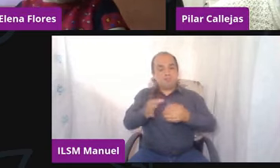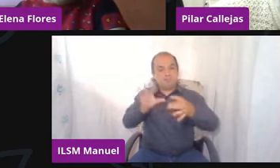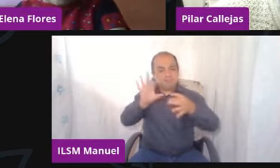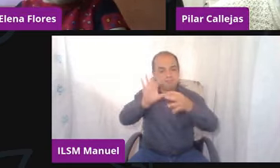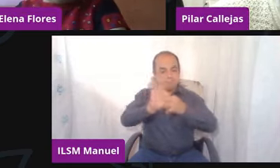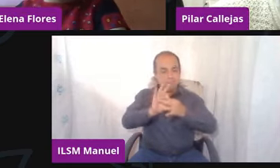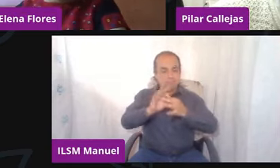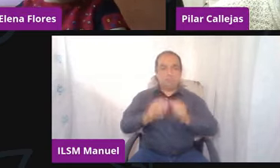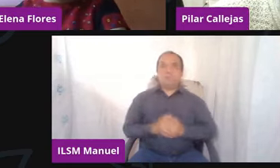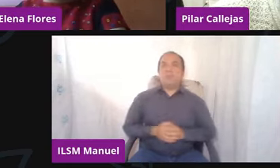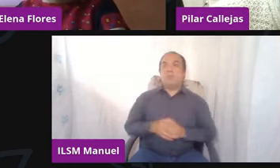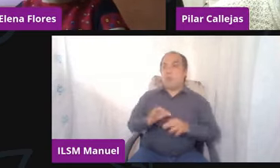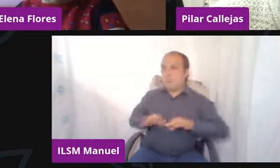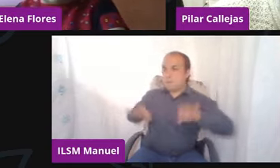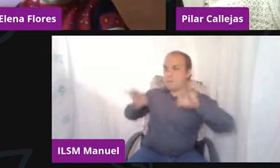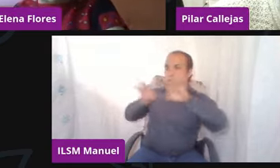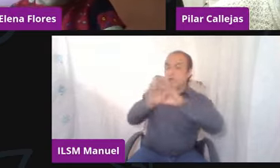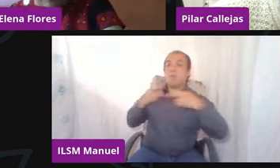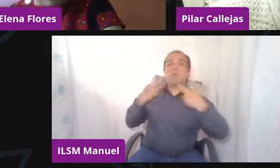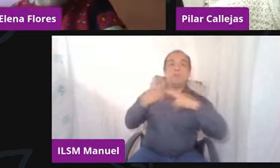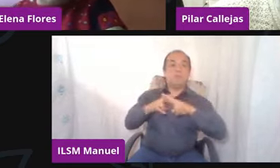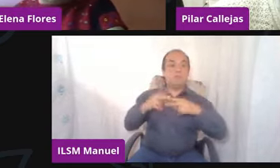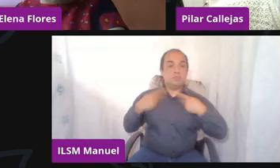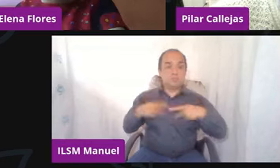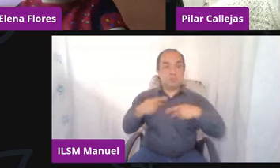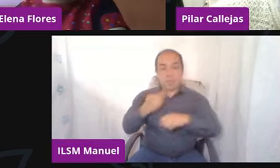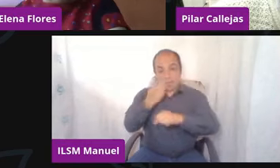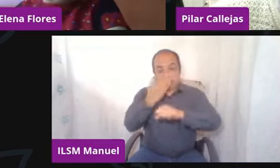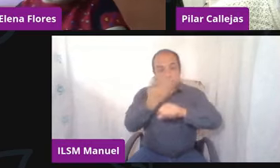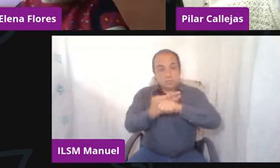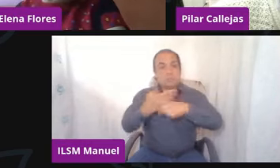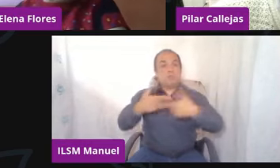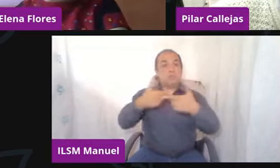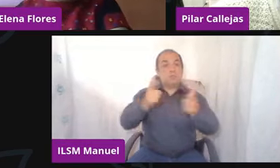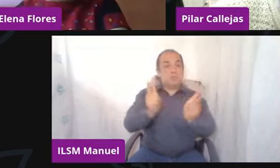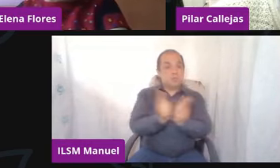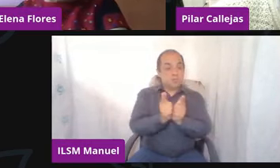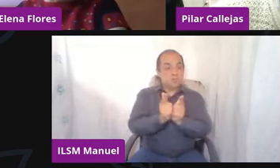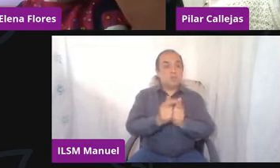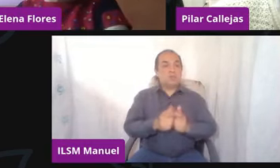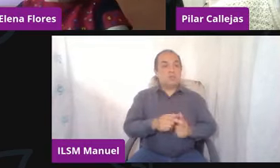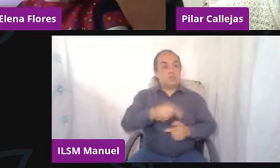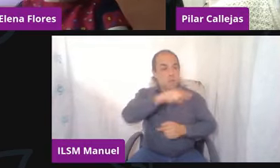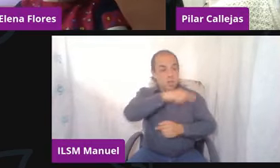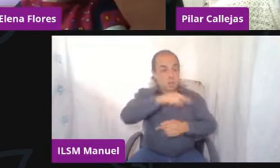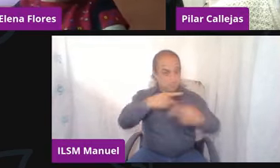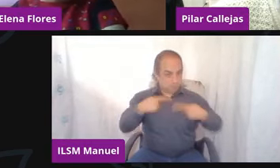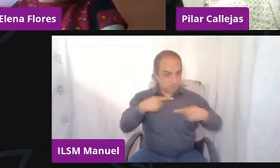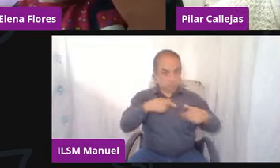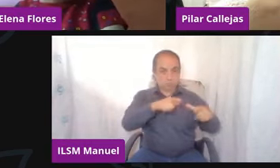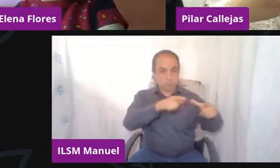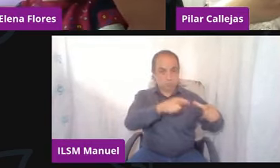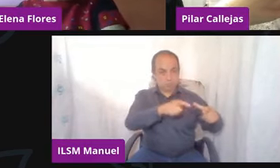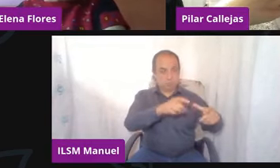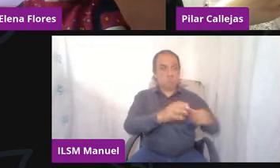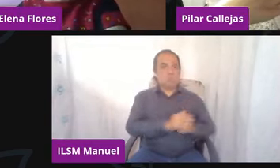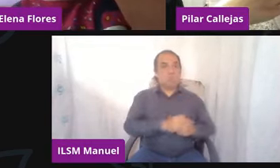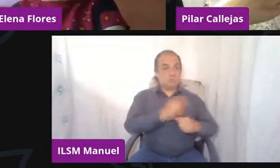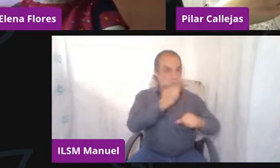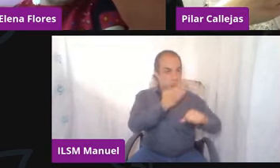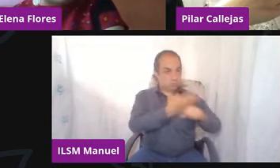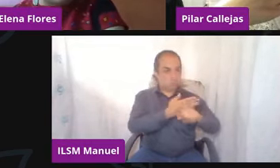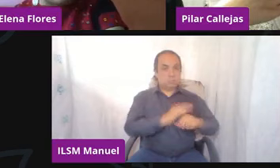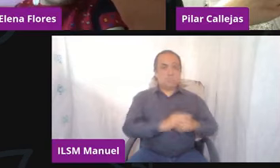importante, docentes, personas a cargo de grupos, ¿no? De personas, pues, creo que la propuesta sería